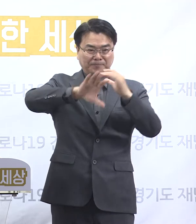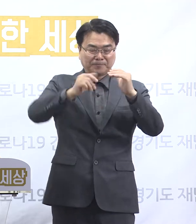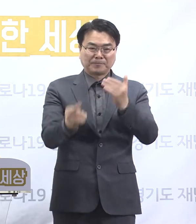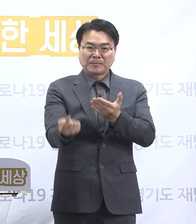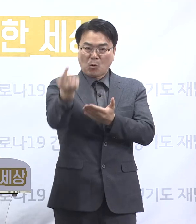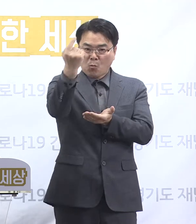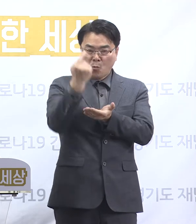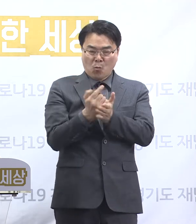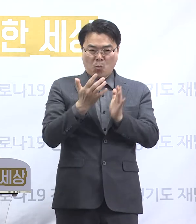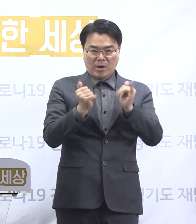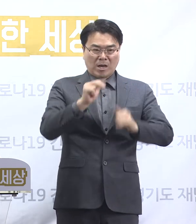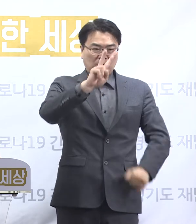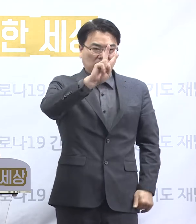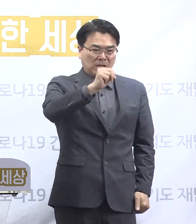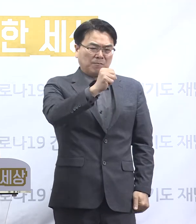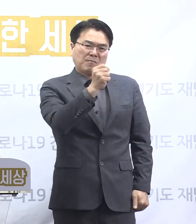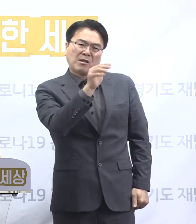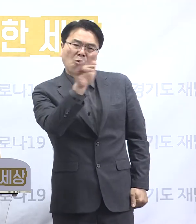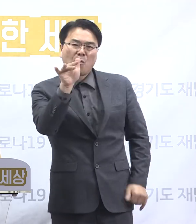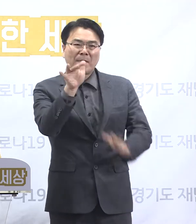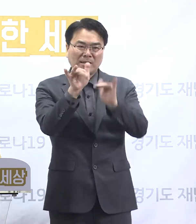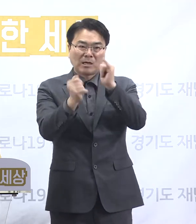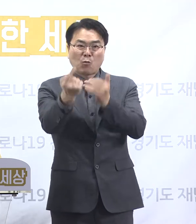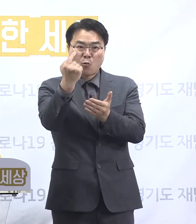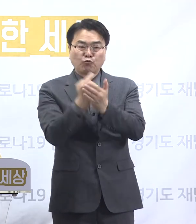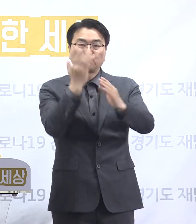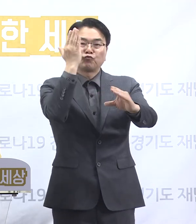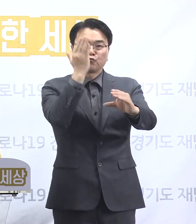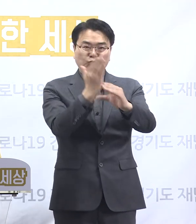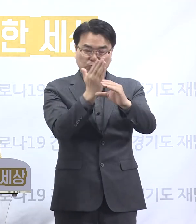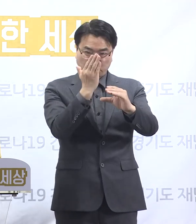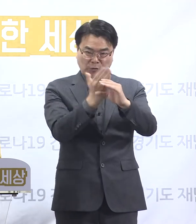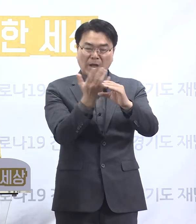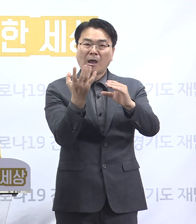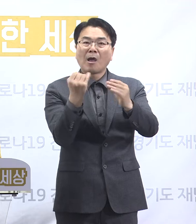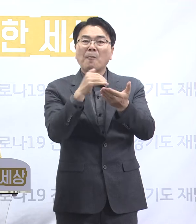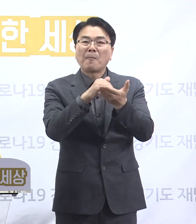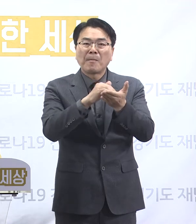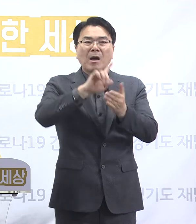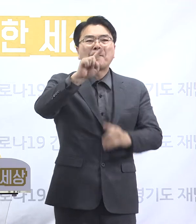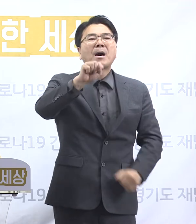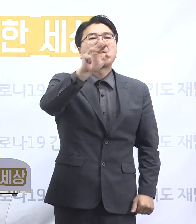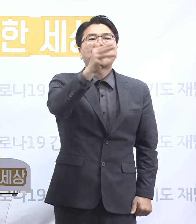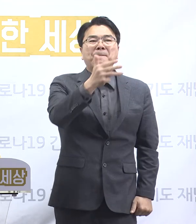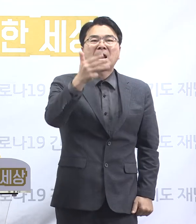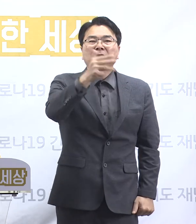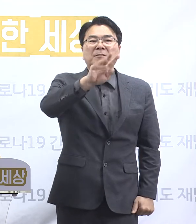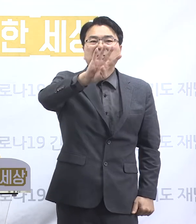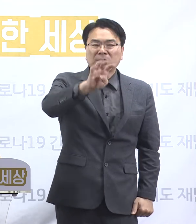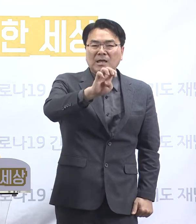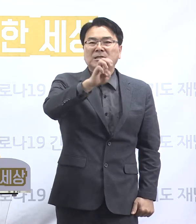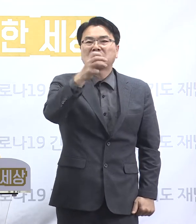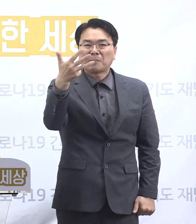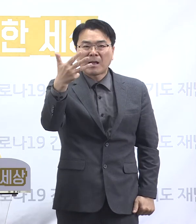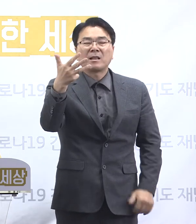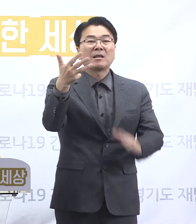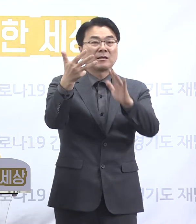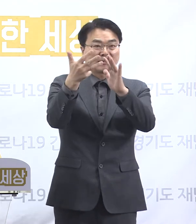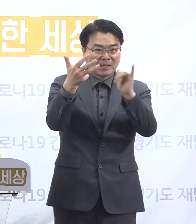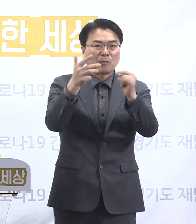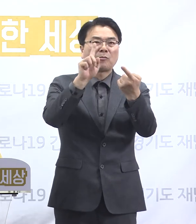총 2만 6,915명으로 이중 67.1%인 1만 8,048명에